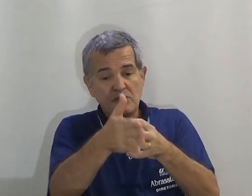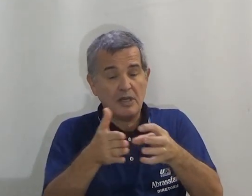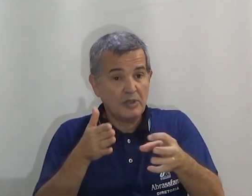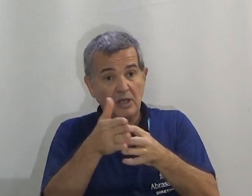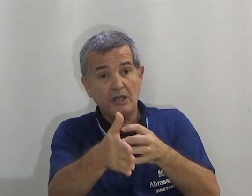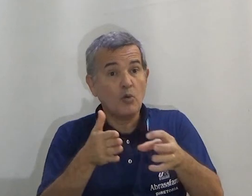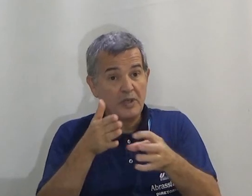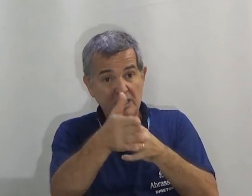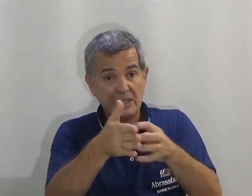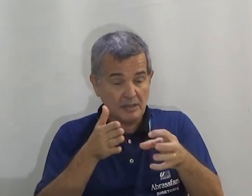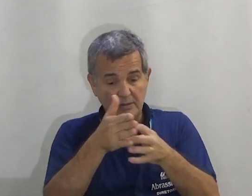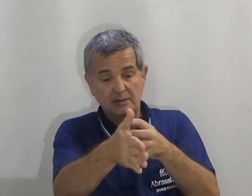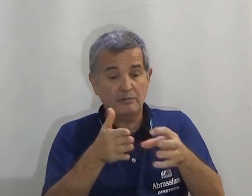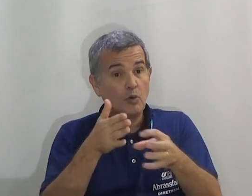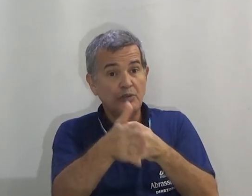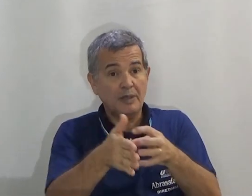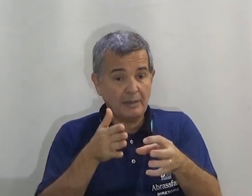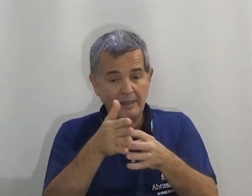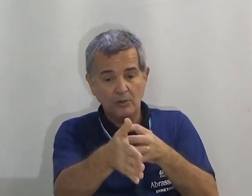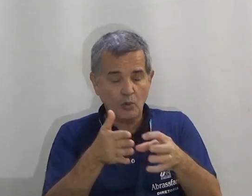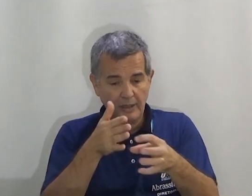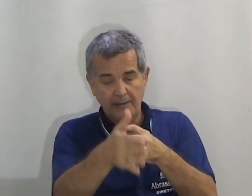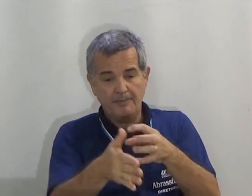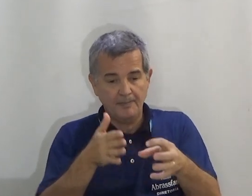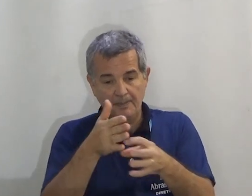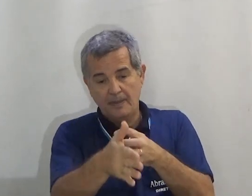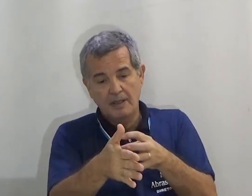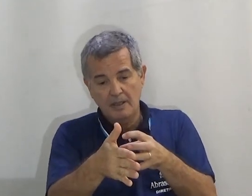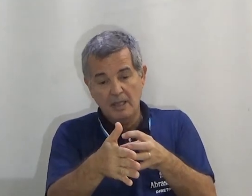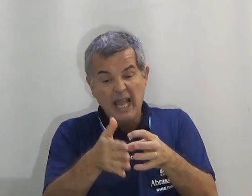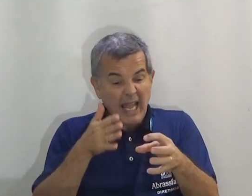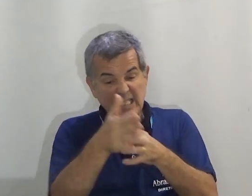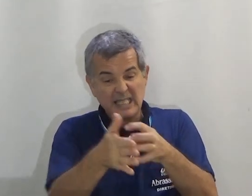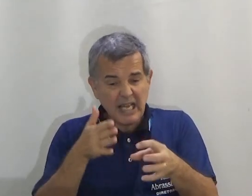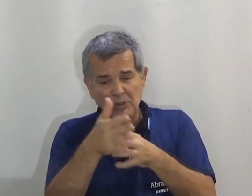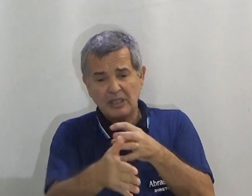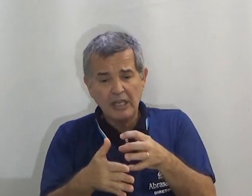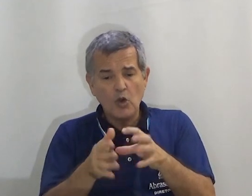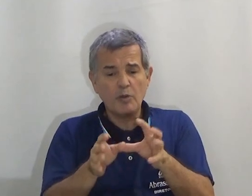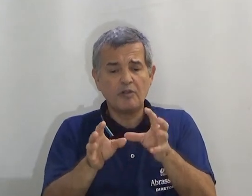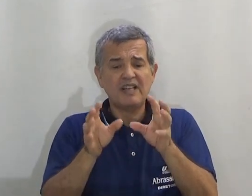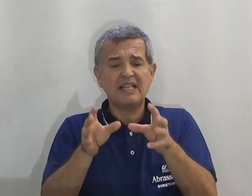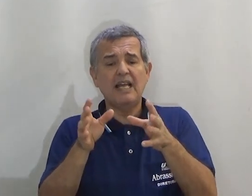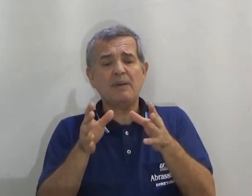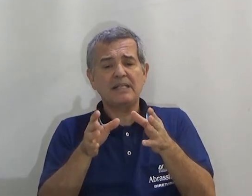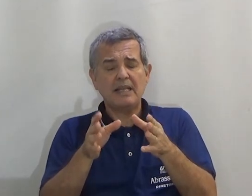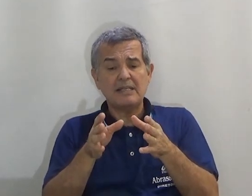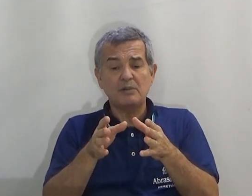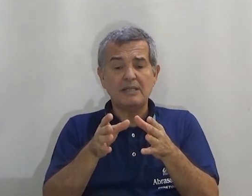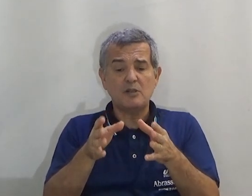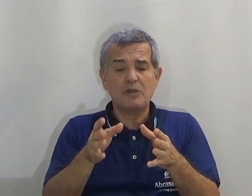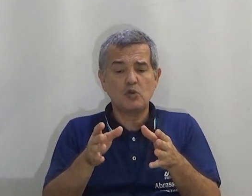Este é o sinal do trem que eu conheci. Vou continuar trabalhando com ele. Este sinal do trem. Como eu vou fazer a